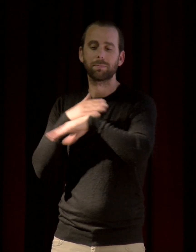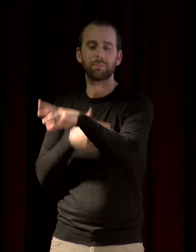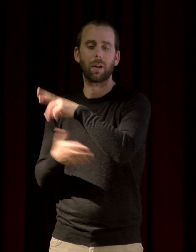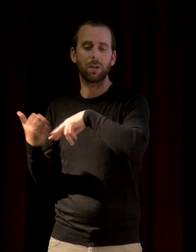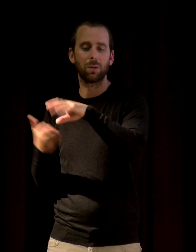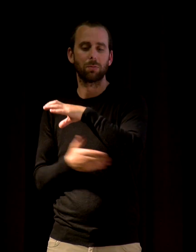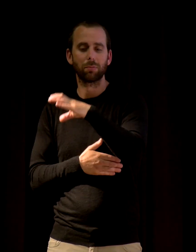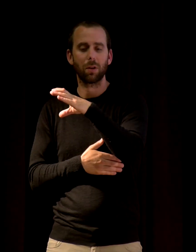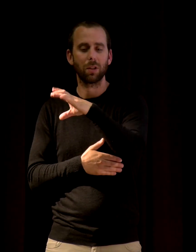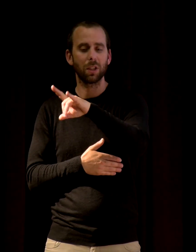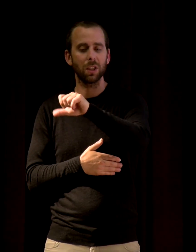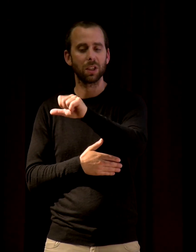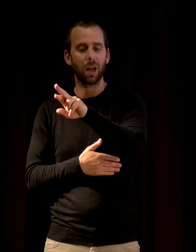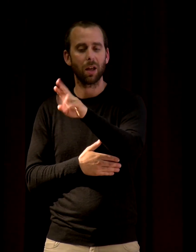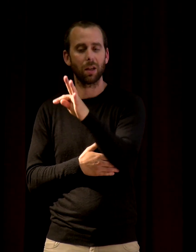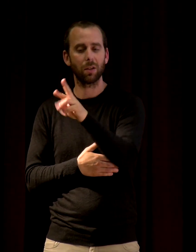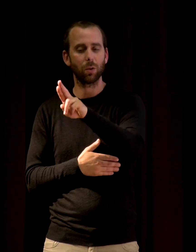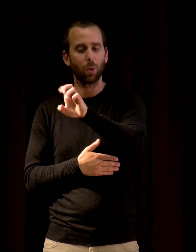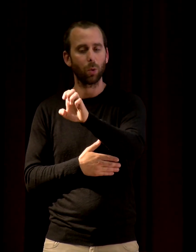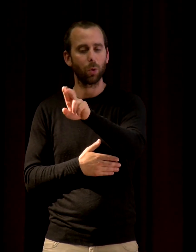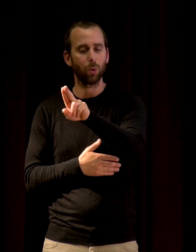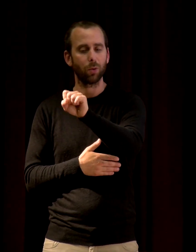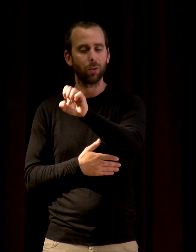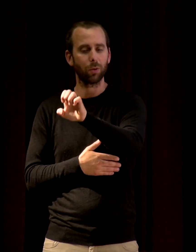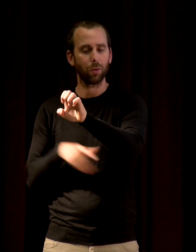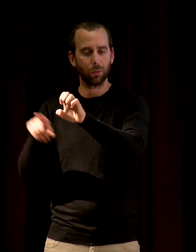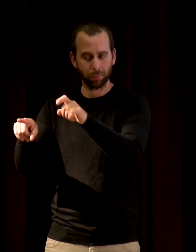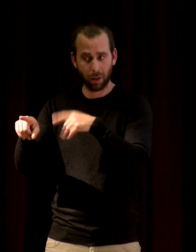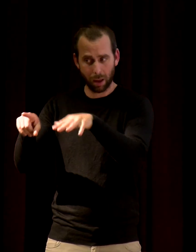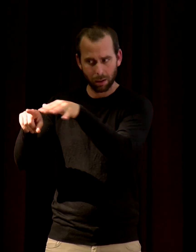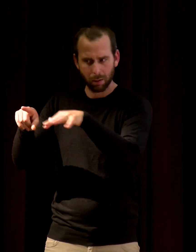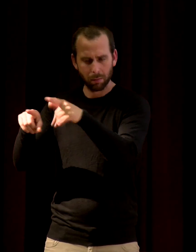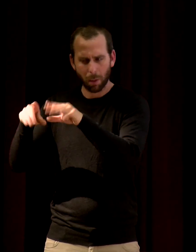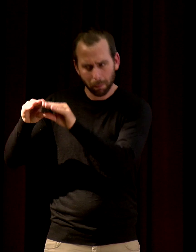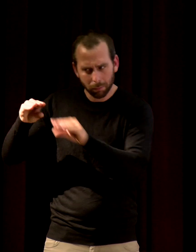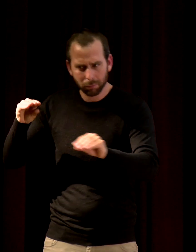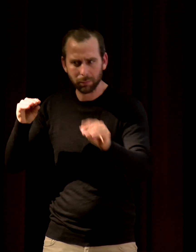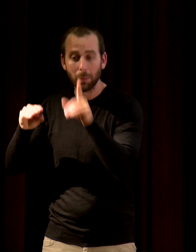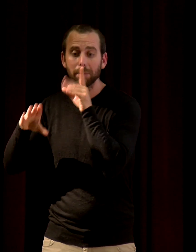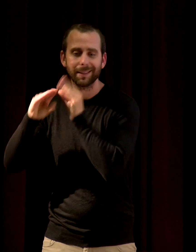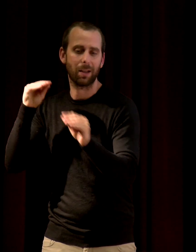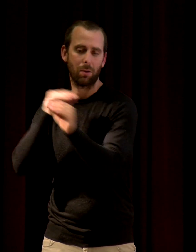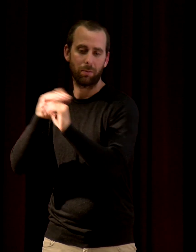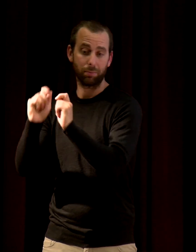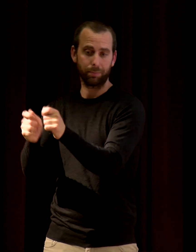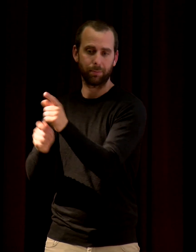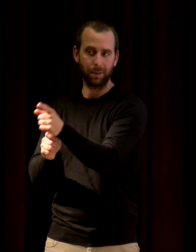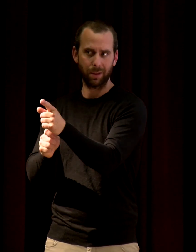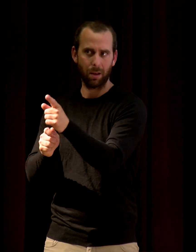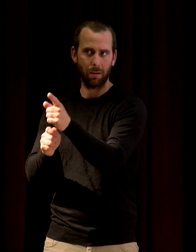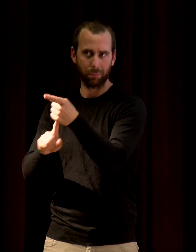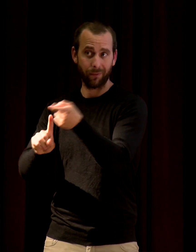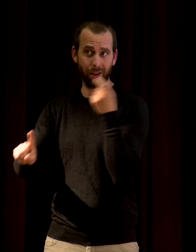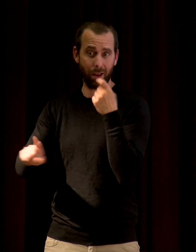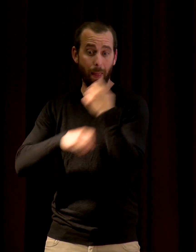du monastère de la Chartreuse, la Grande Chartreuse. C'est un décret préfectoral des années 70 qui a été